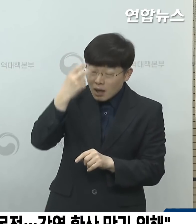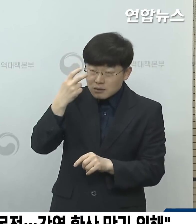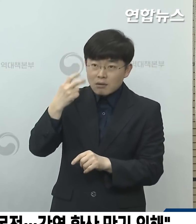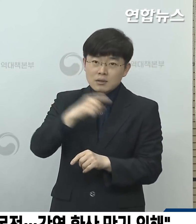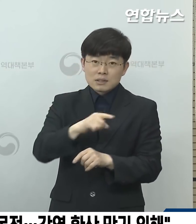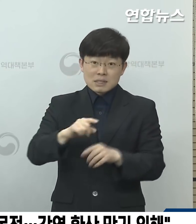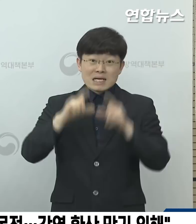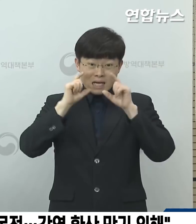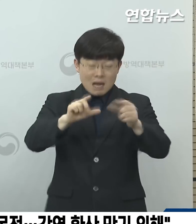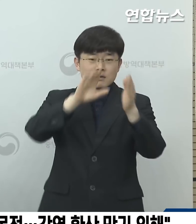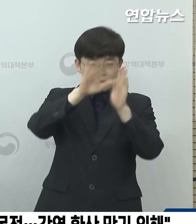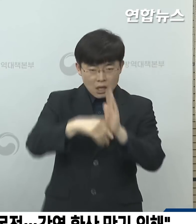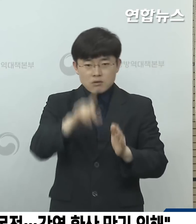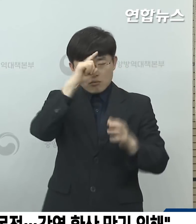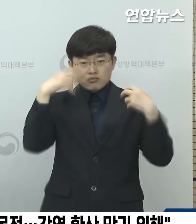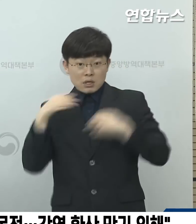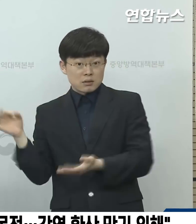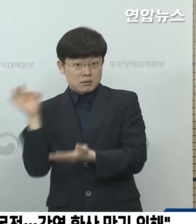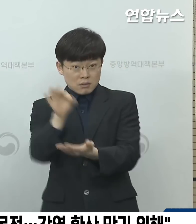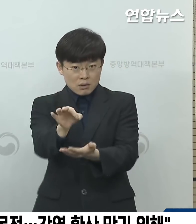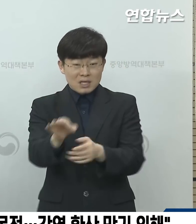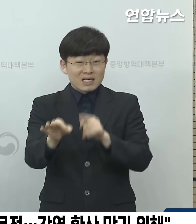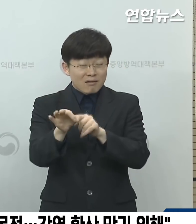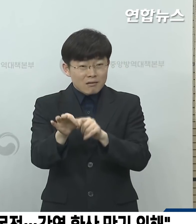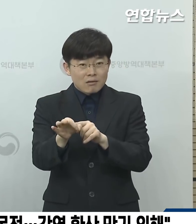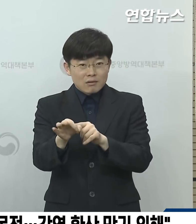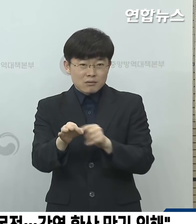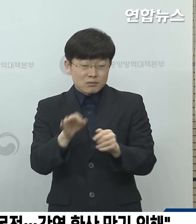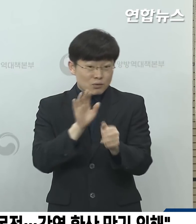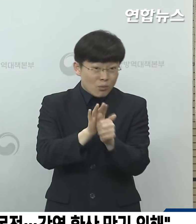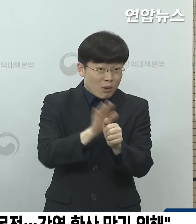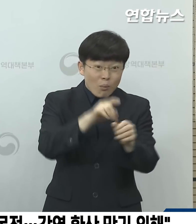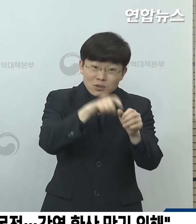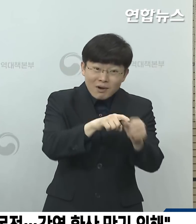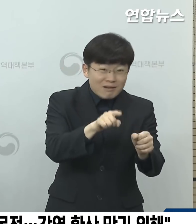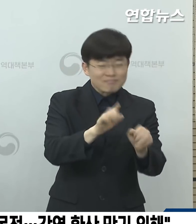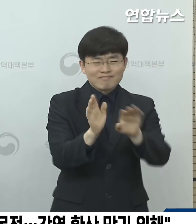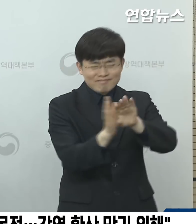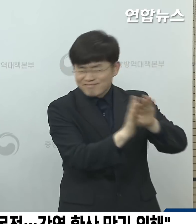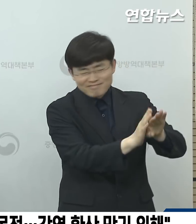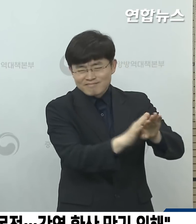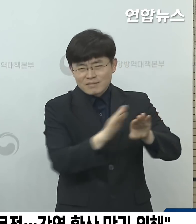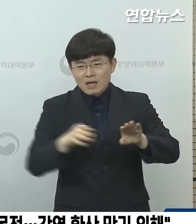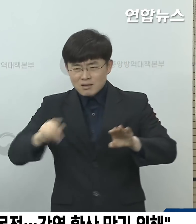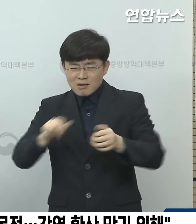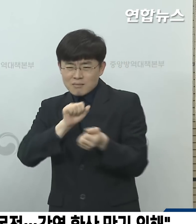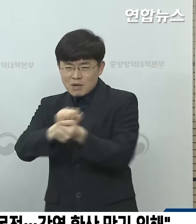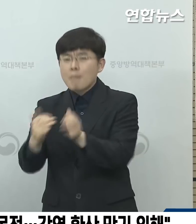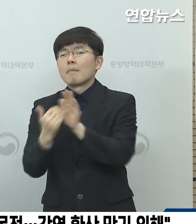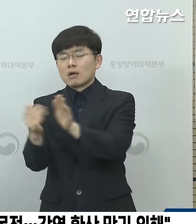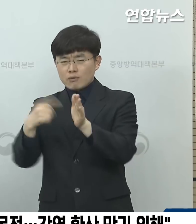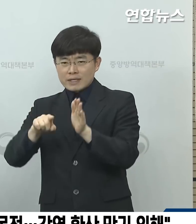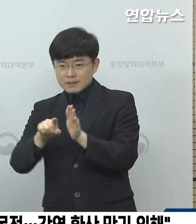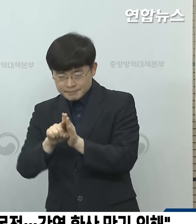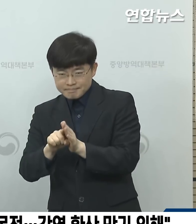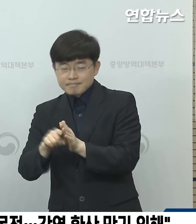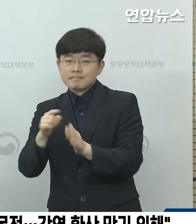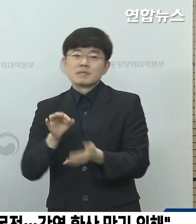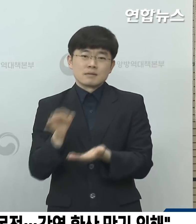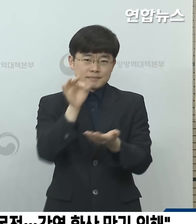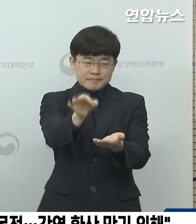지원하며 이는 혜택이 아니라 감염 확산을 막기 위한 공익적 목적으로 지원을 하게 됩니다.